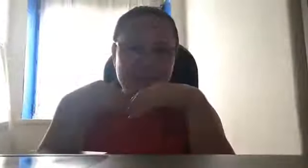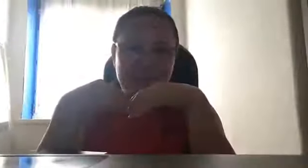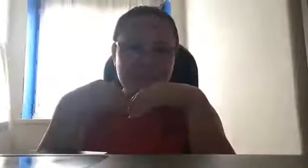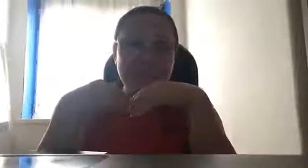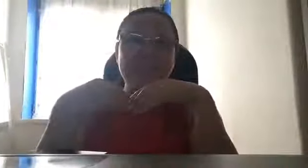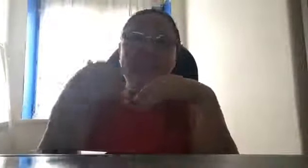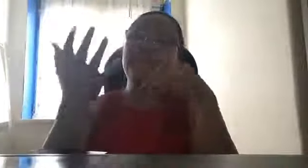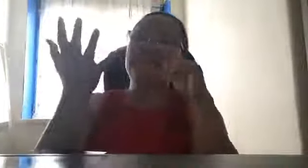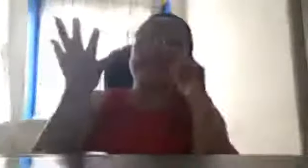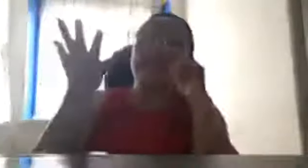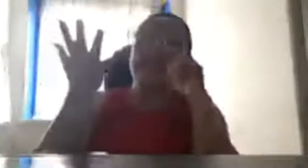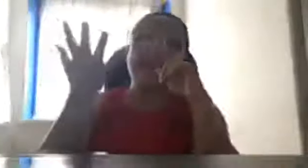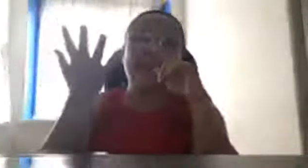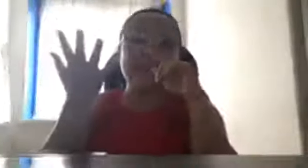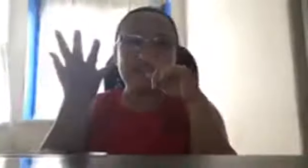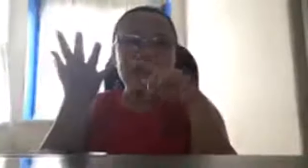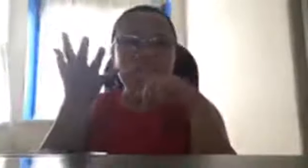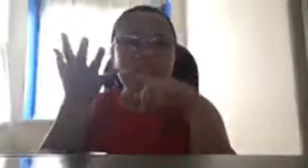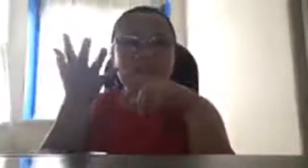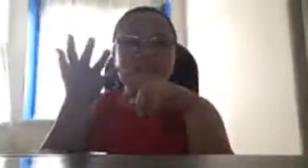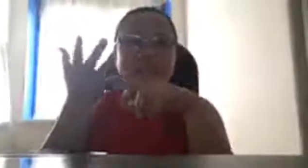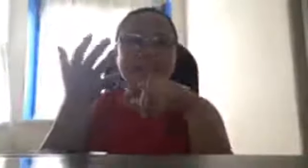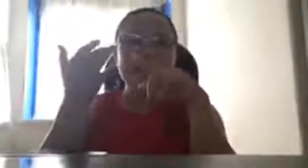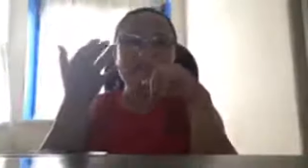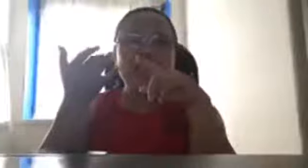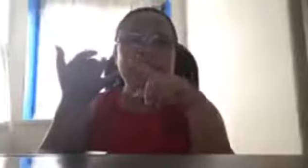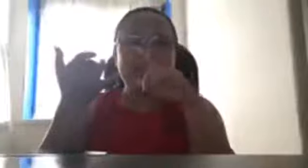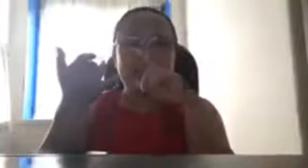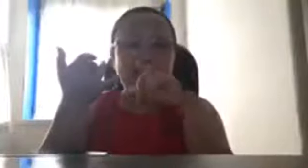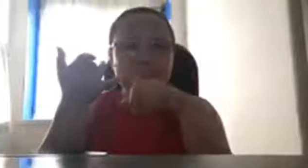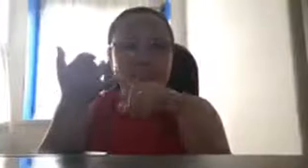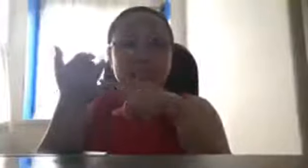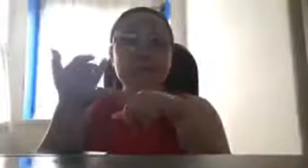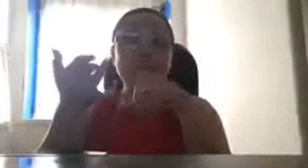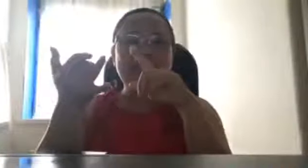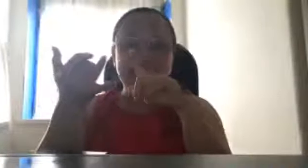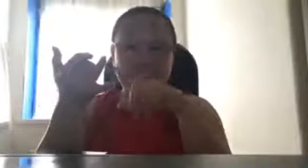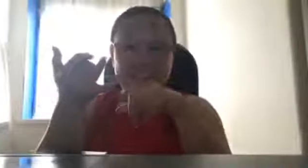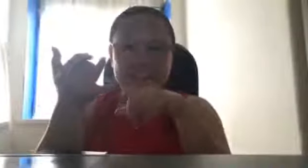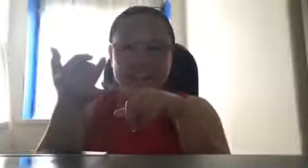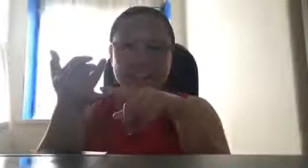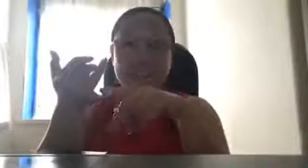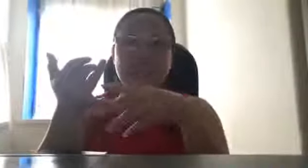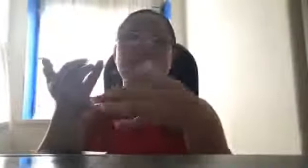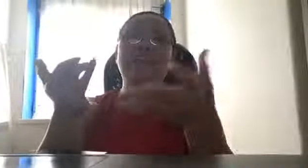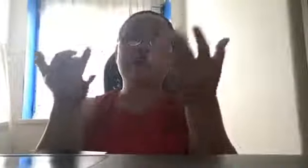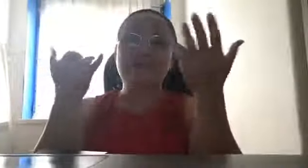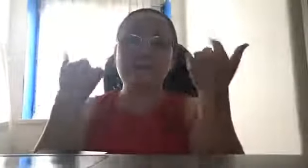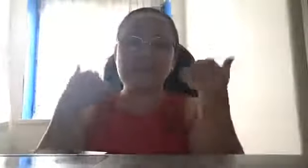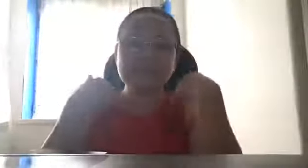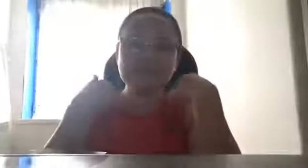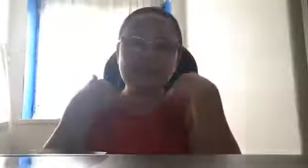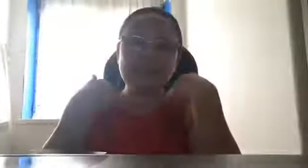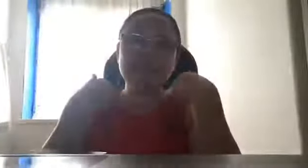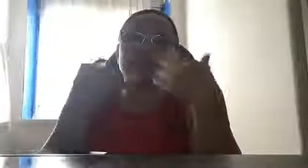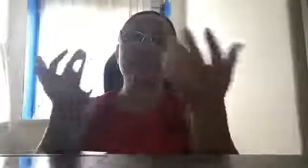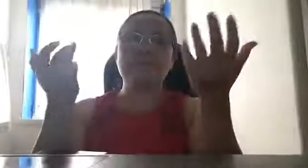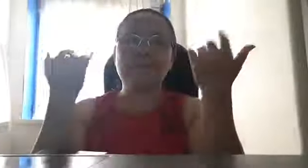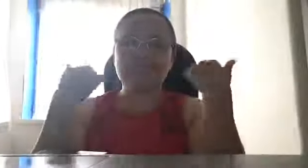namin, ang ginawa namin, nag-aral kami ng nag-aral. Yun, ang ibang bansa, dito sa ibang